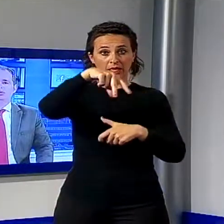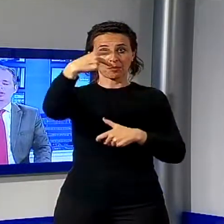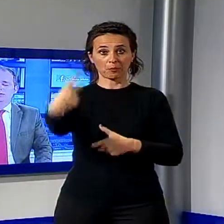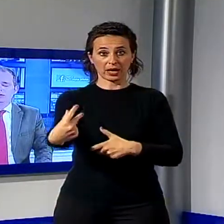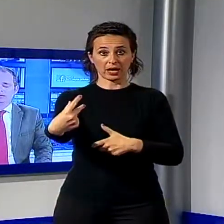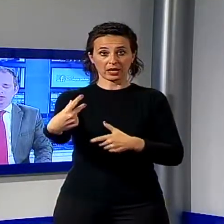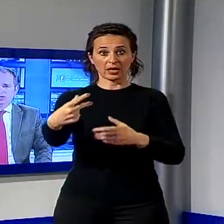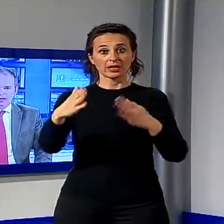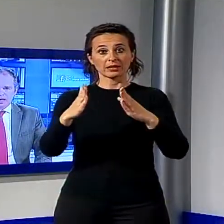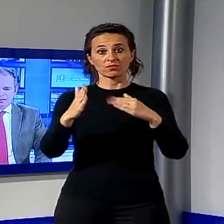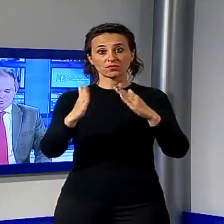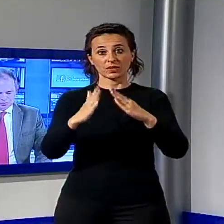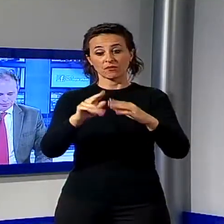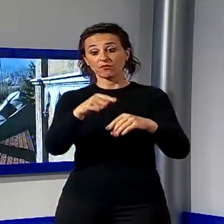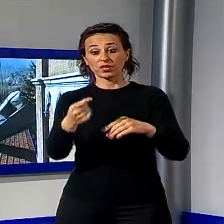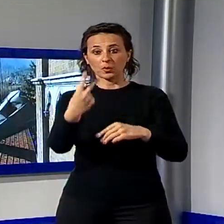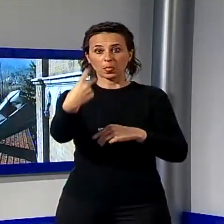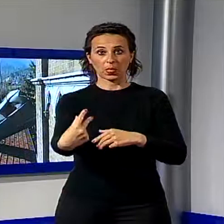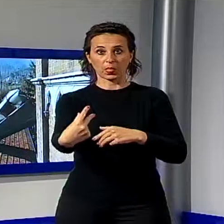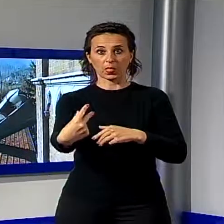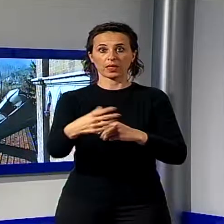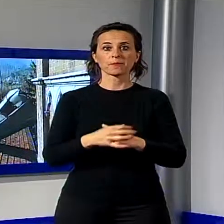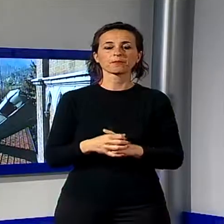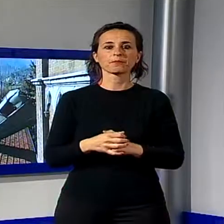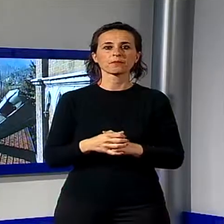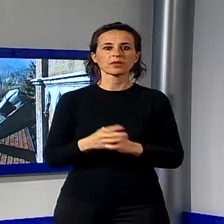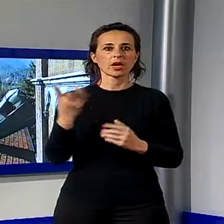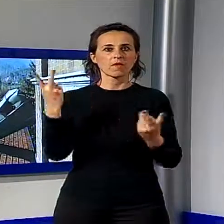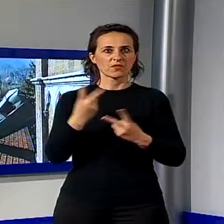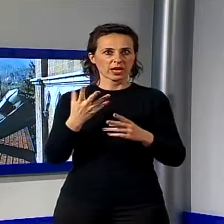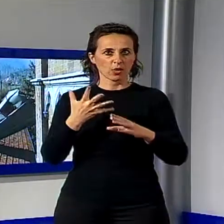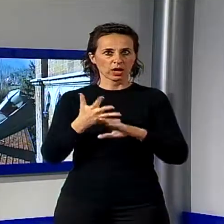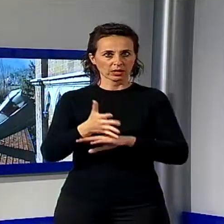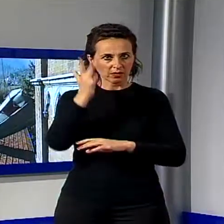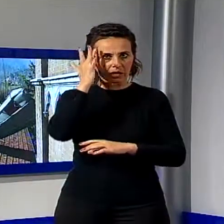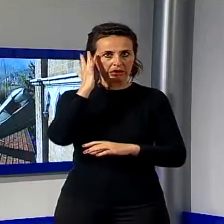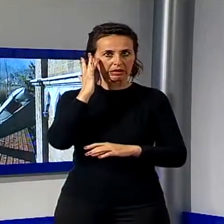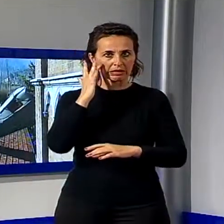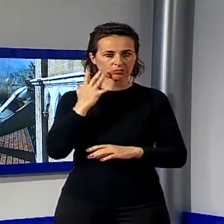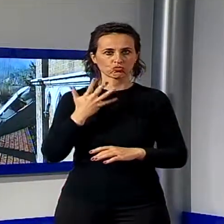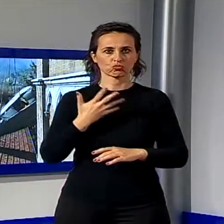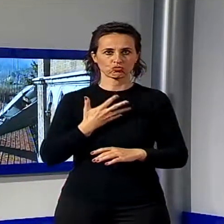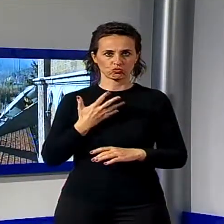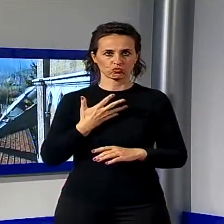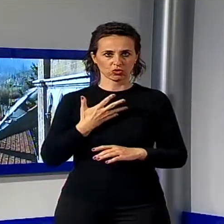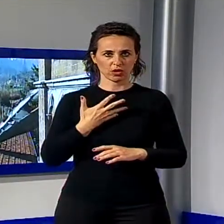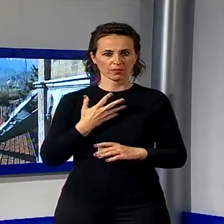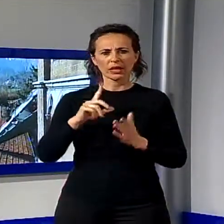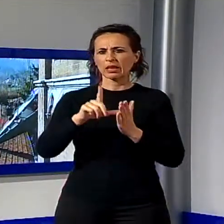un edificio vicino. Vediamo. Un intervento rischioso e per questo molto accurato che in poche ore si è concluso senza